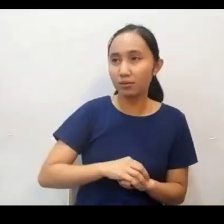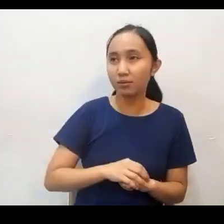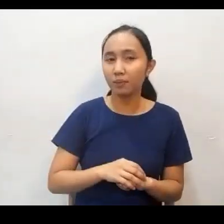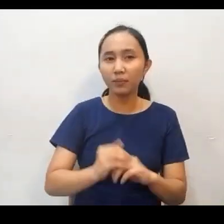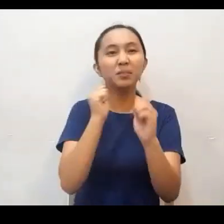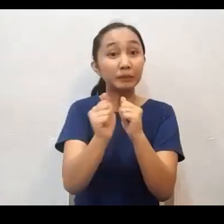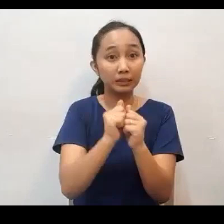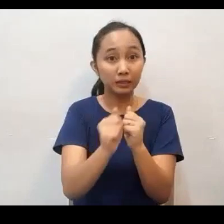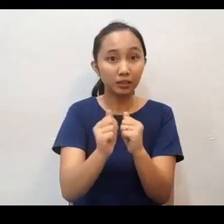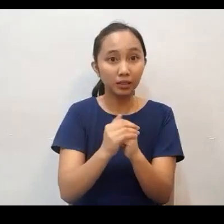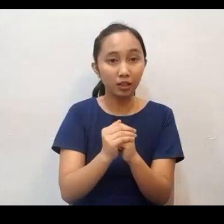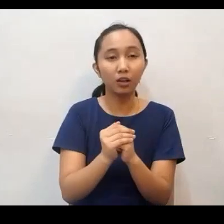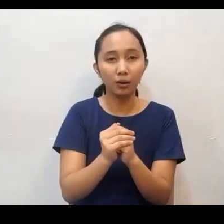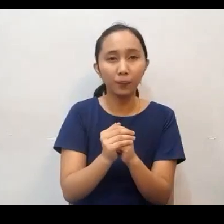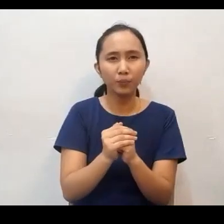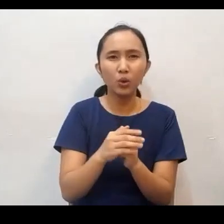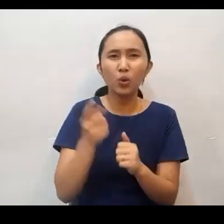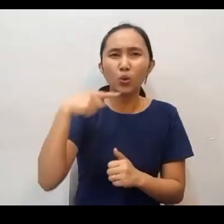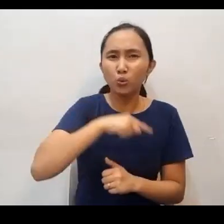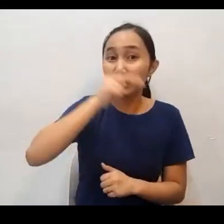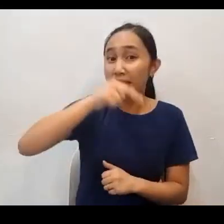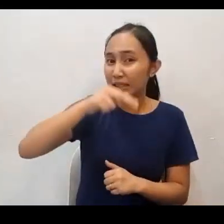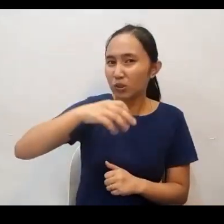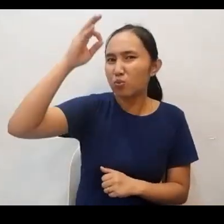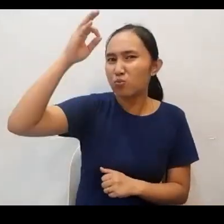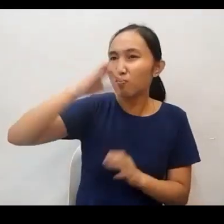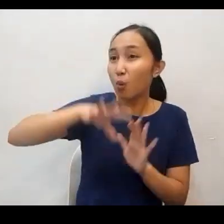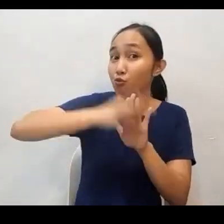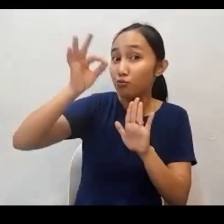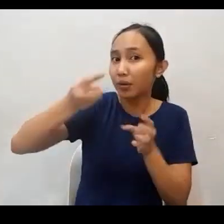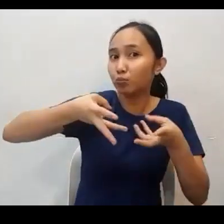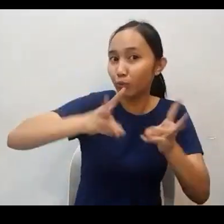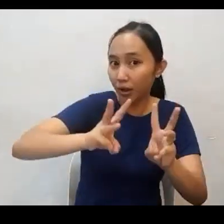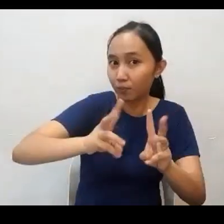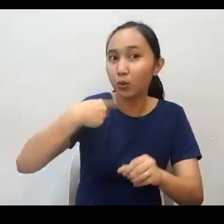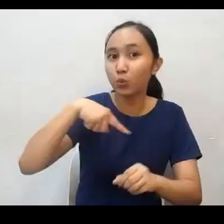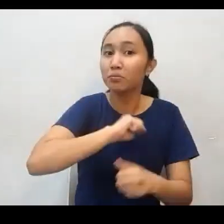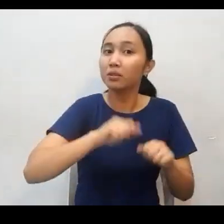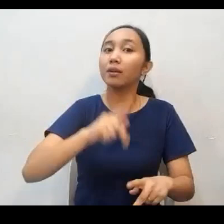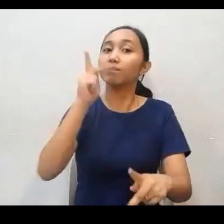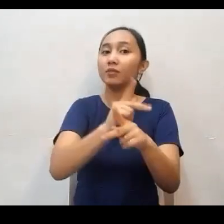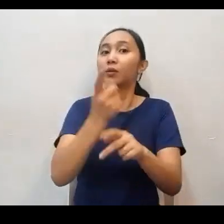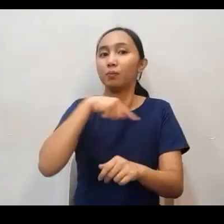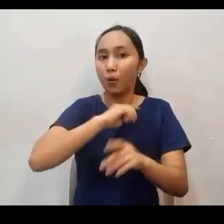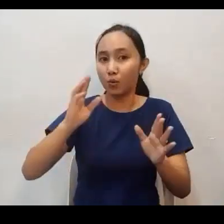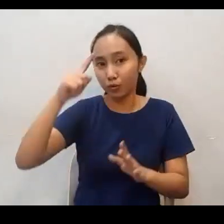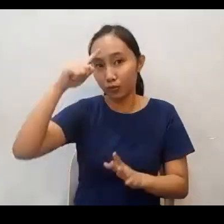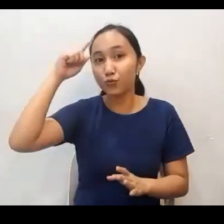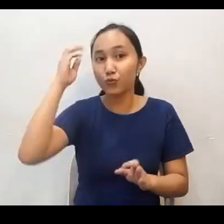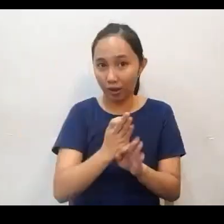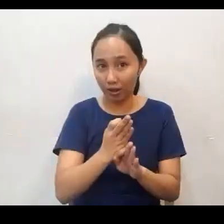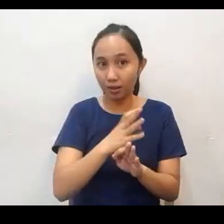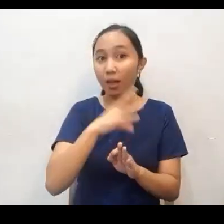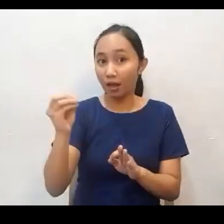eventually, we have to find the way to keep our faith and eventually, we have to find the way to save the people. Ibig sabihin po nito,